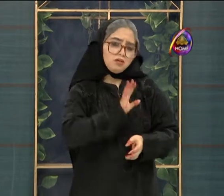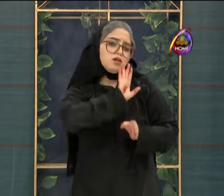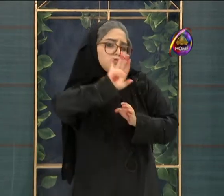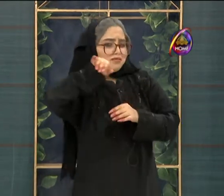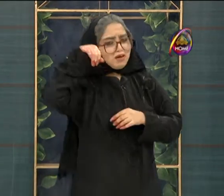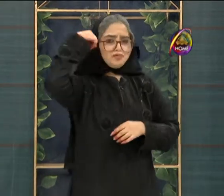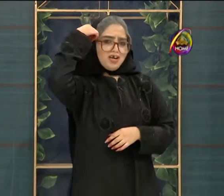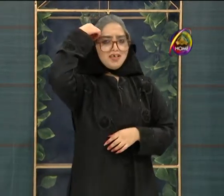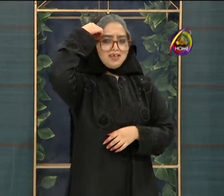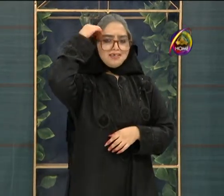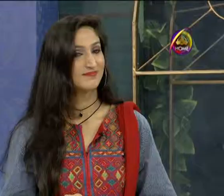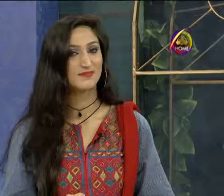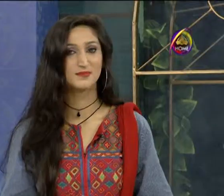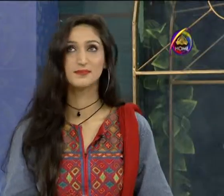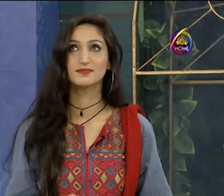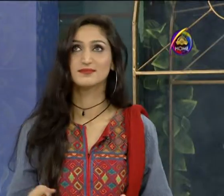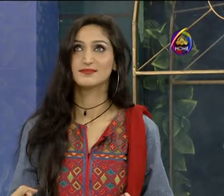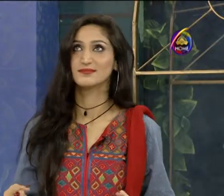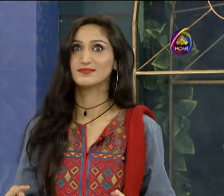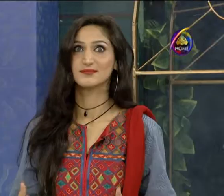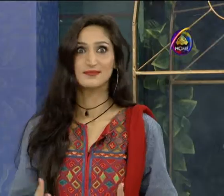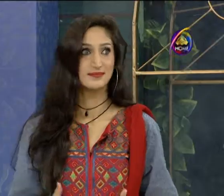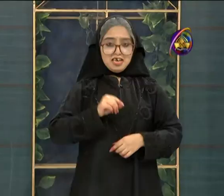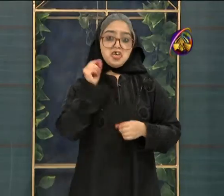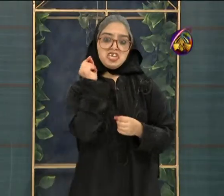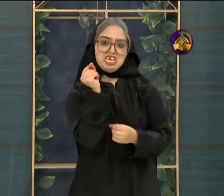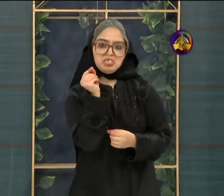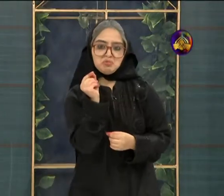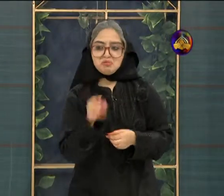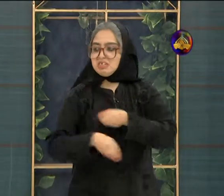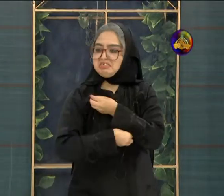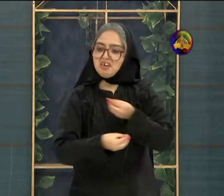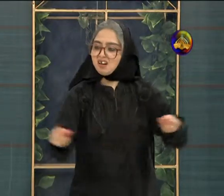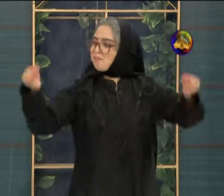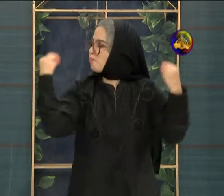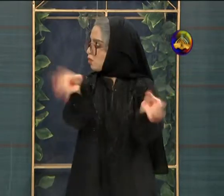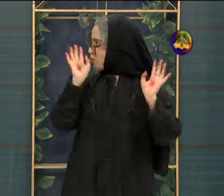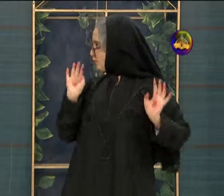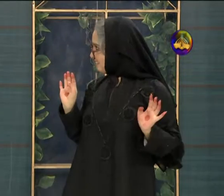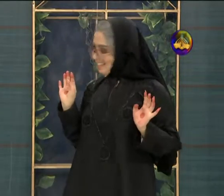سناپ چاٹ ہے نا یہ بڑی گھنی ہے ایک سٹوری میں سارا پول کھول دیتی ہے